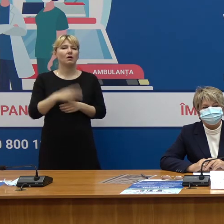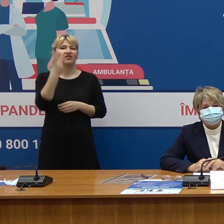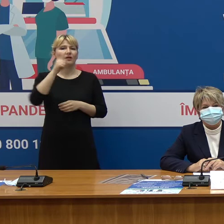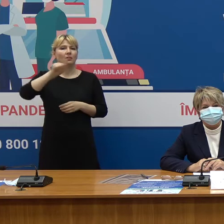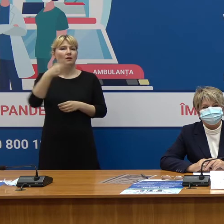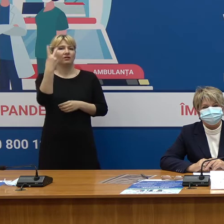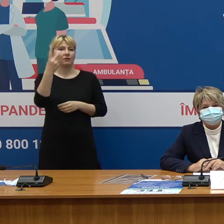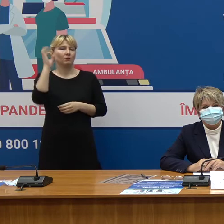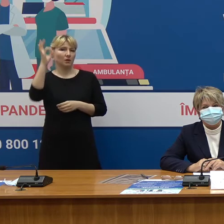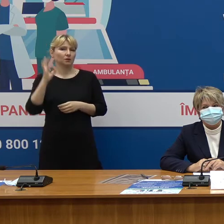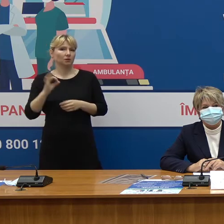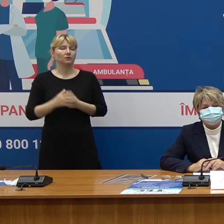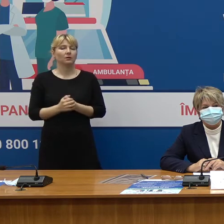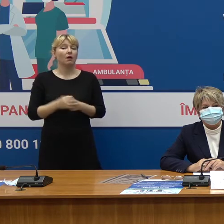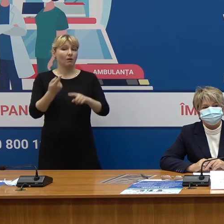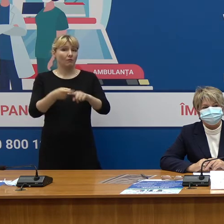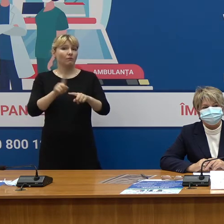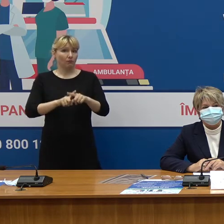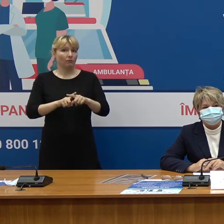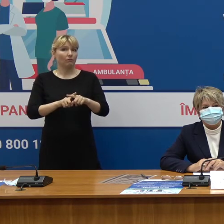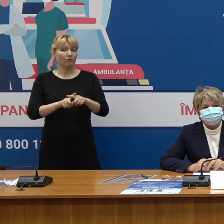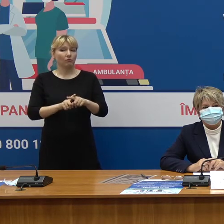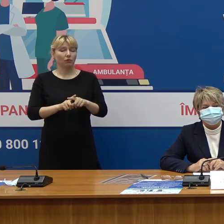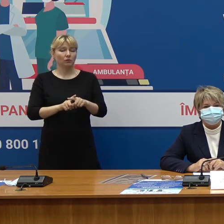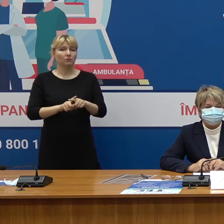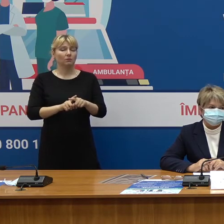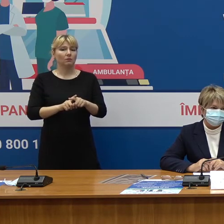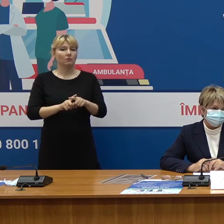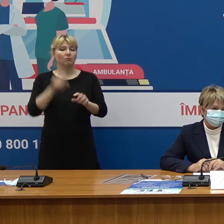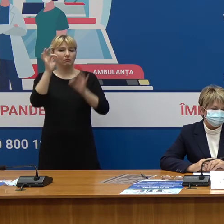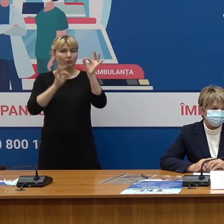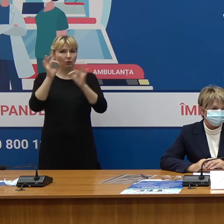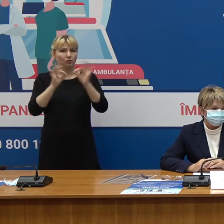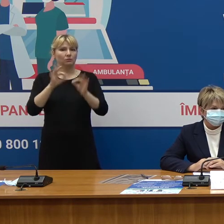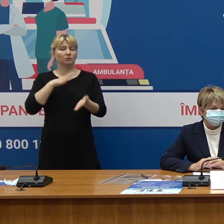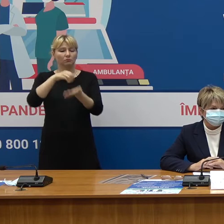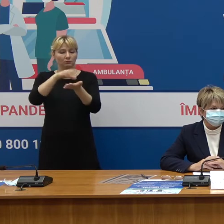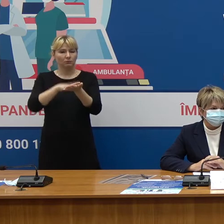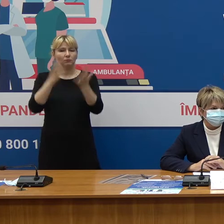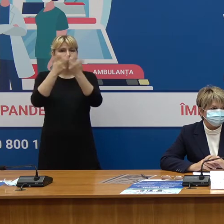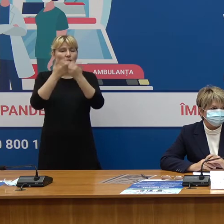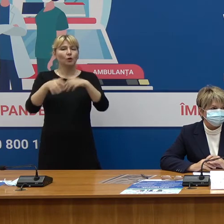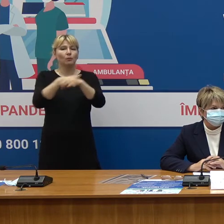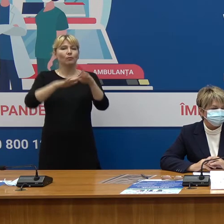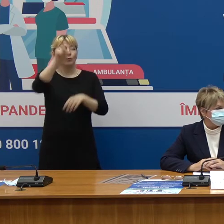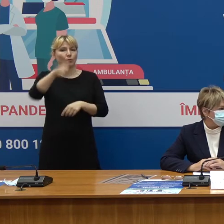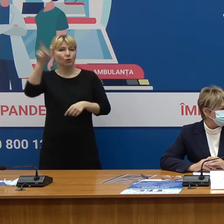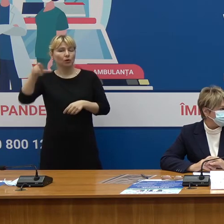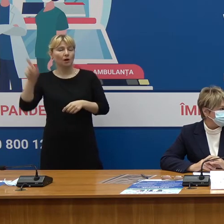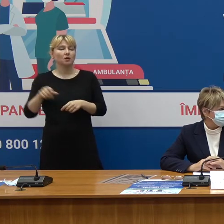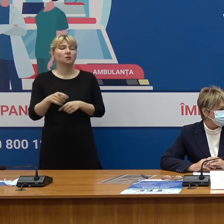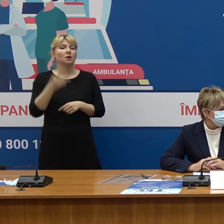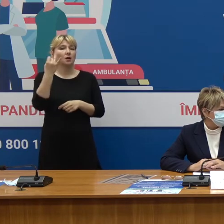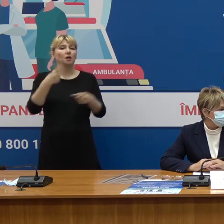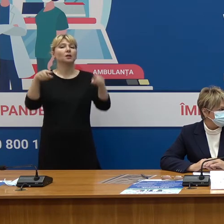,2%. Aceste proporții sunt efectuate în baza numărului de populații inclusiv